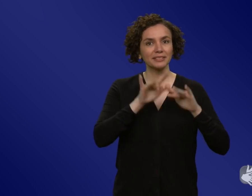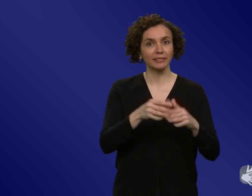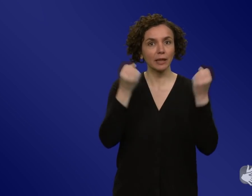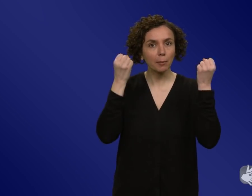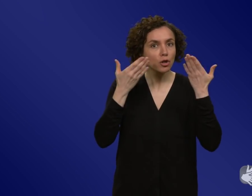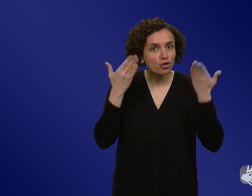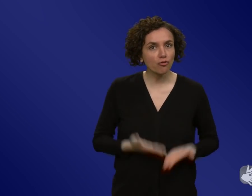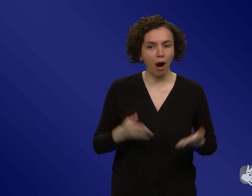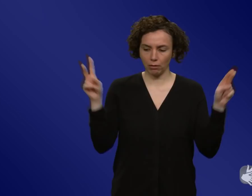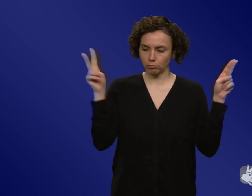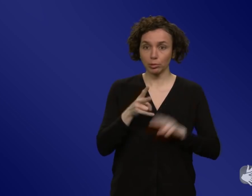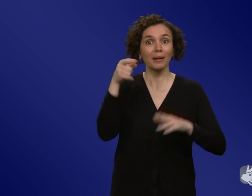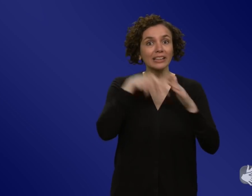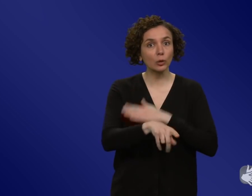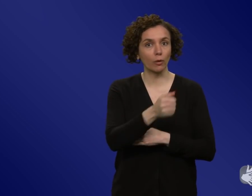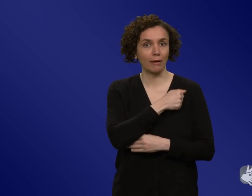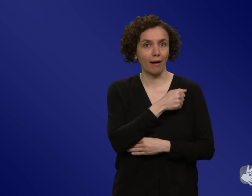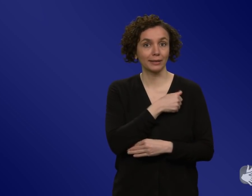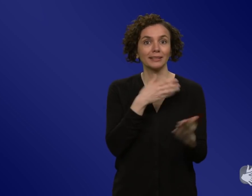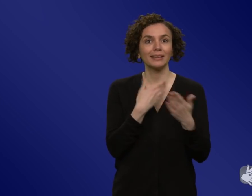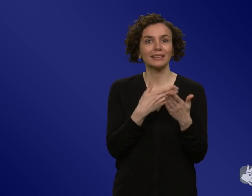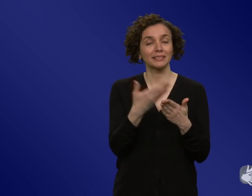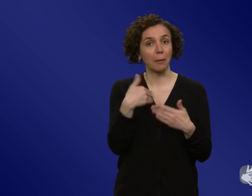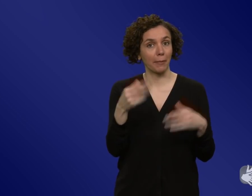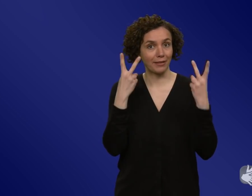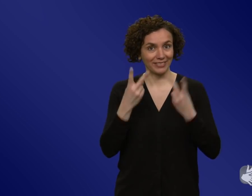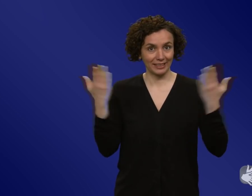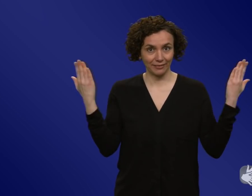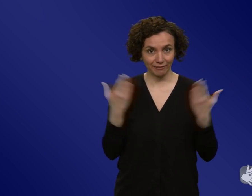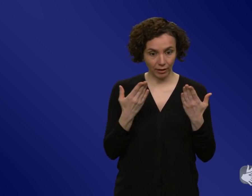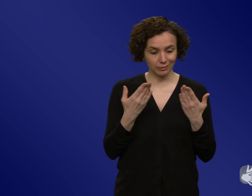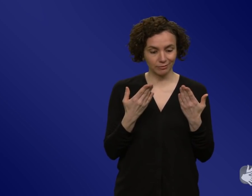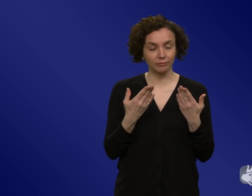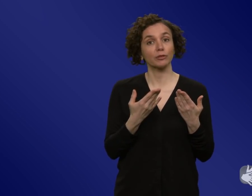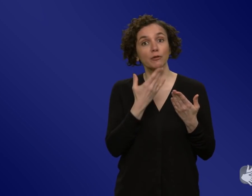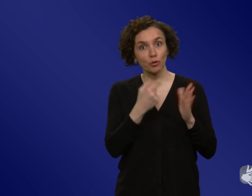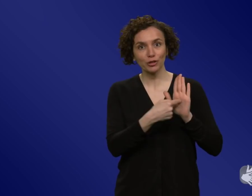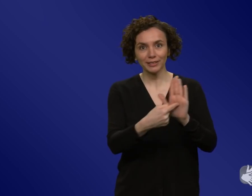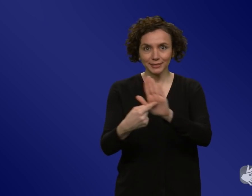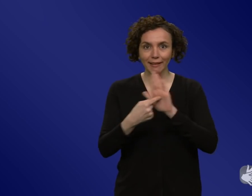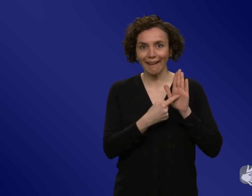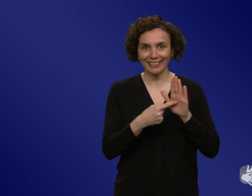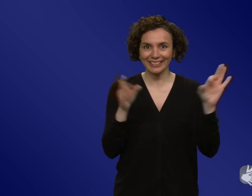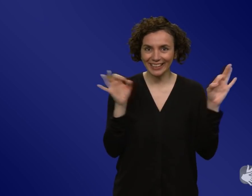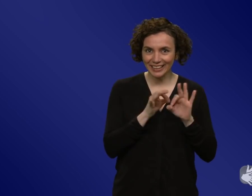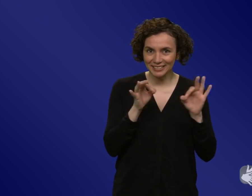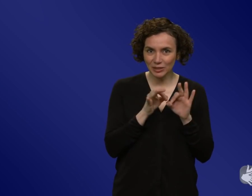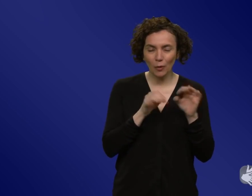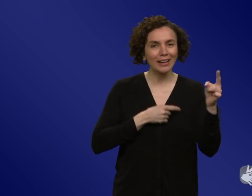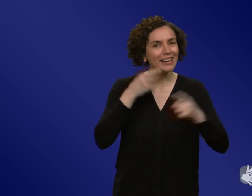das heißt, was viel wichtiger ist, ist, wenn man aufmerksam macht, auf das Risiko, möglichst zeitgleich auch zu sagen, okay, und was